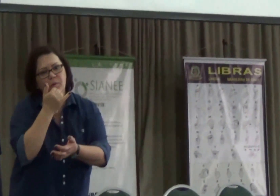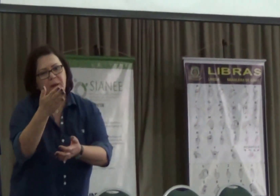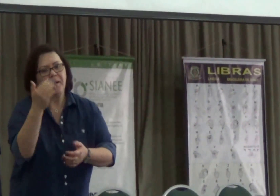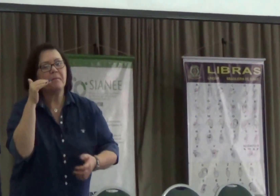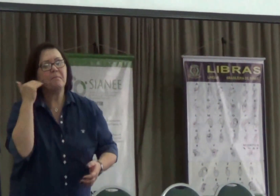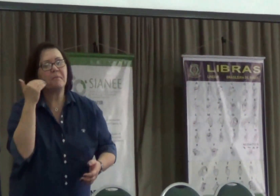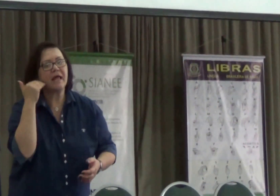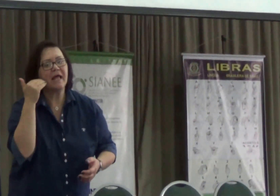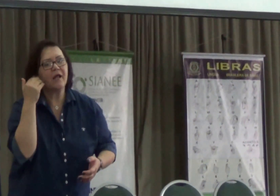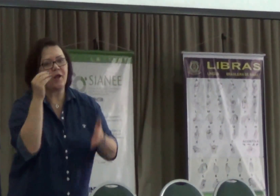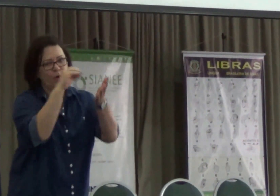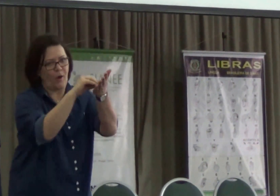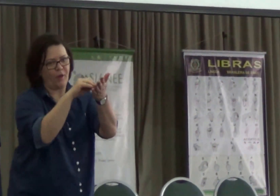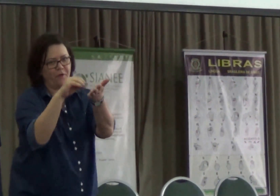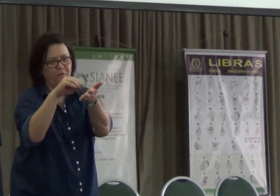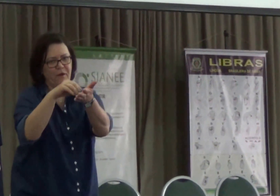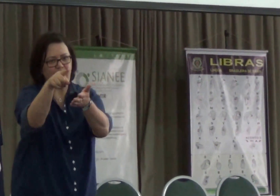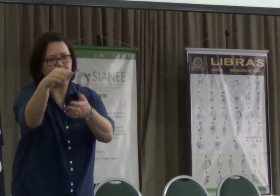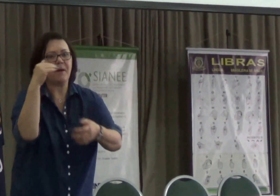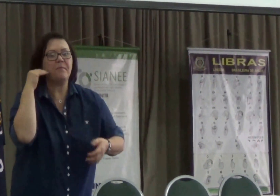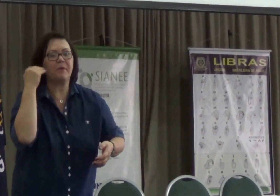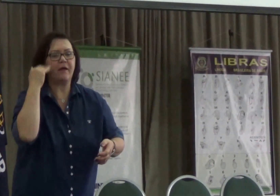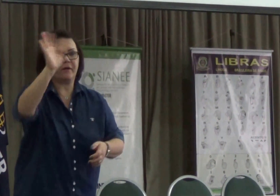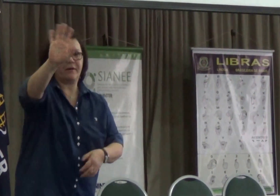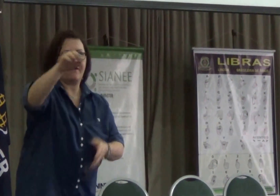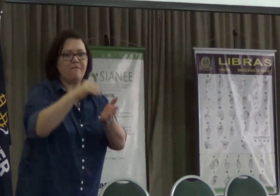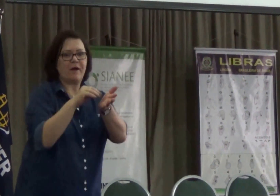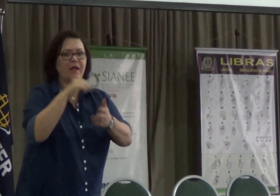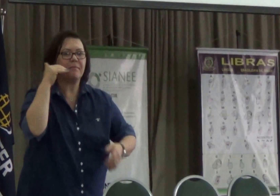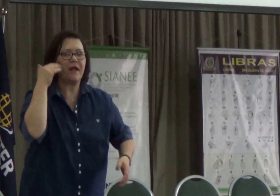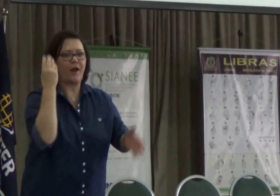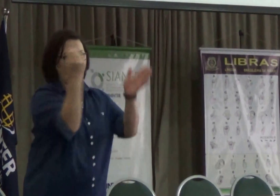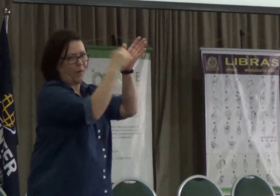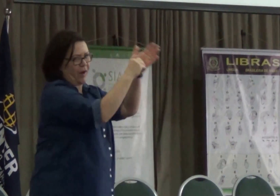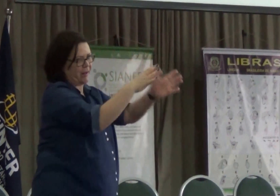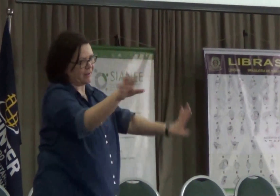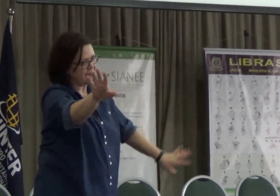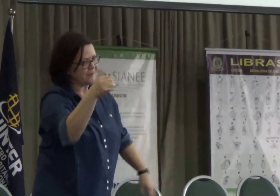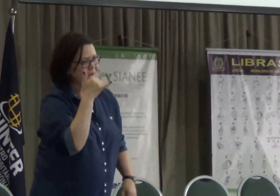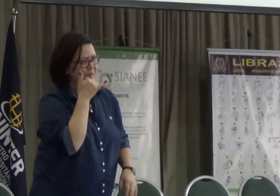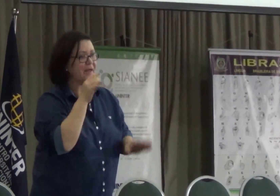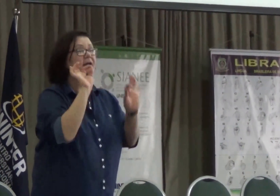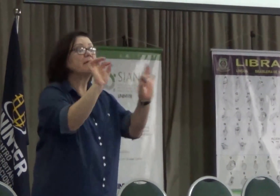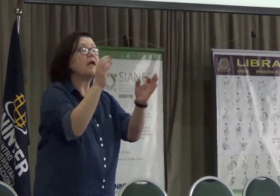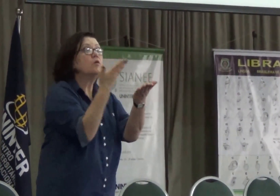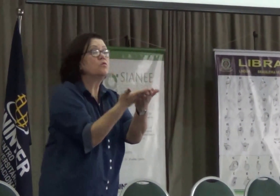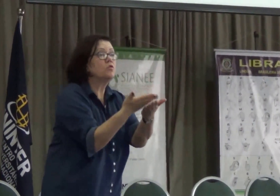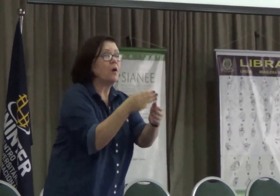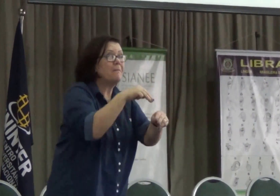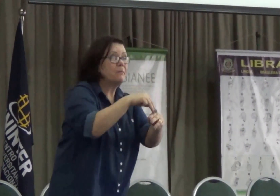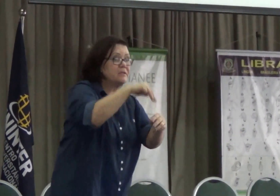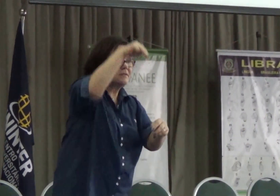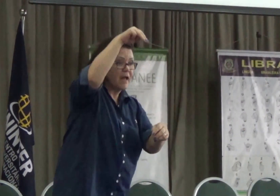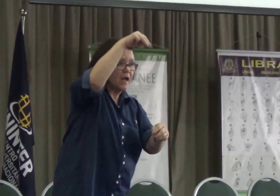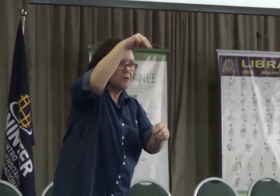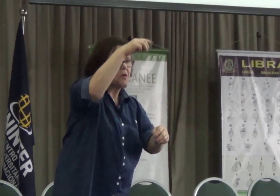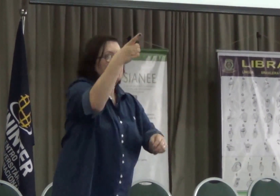lideranças surdas, desculpa, faltou o Breno aqui, Breno, Breno, faltou você, pera que eu vou colocar, tá? São